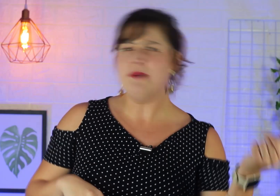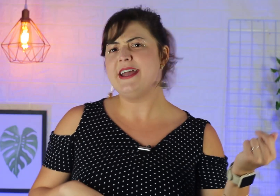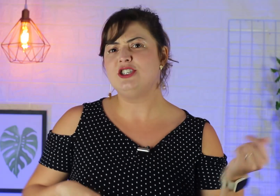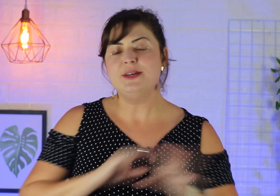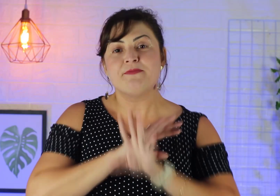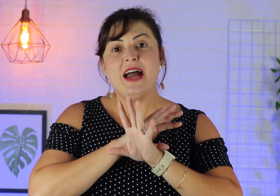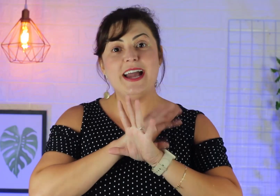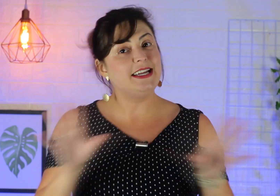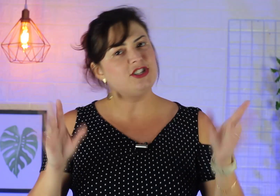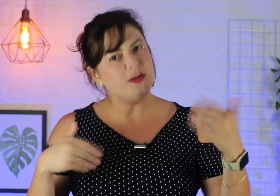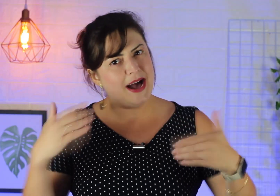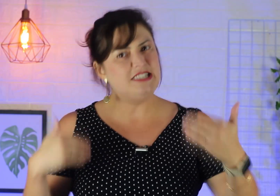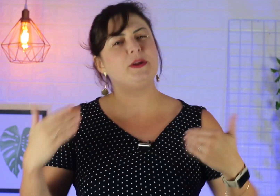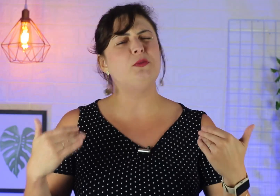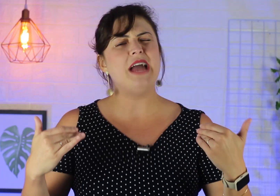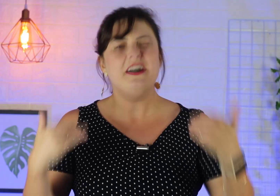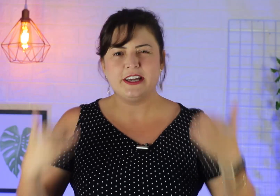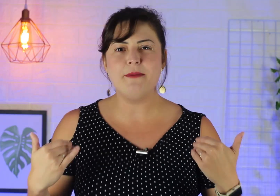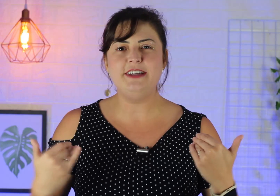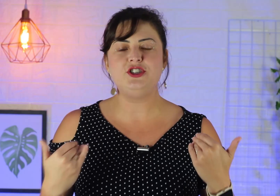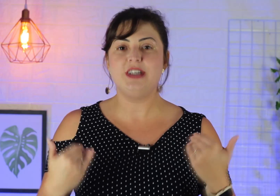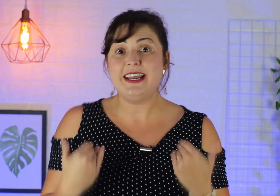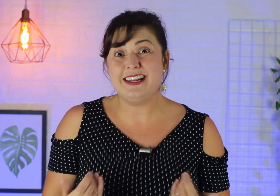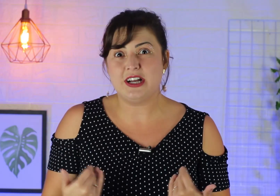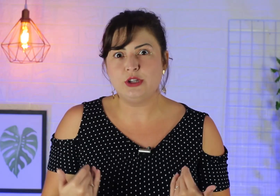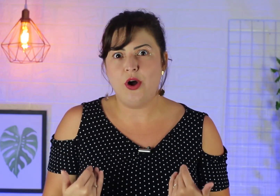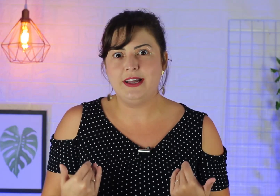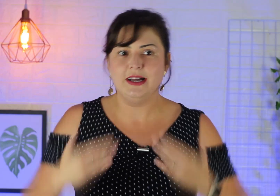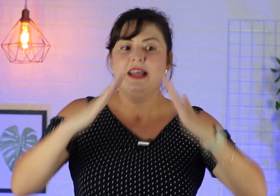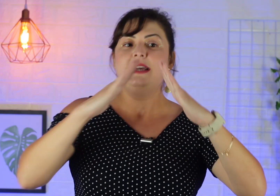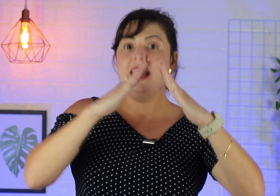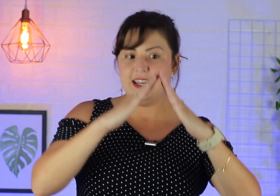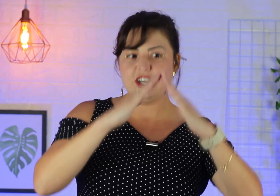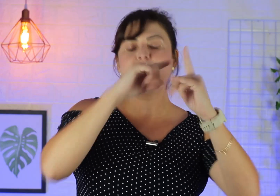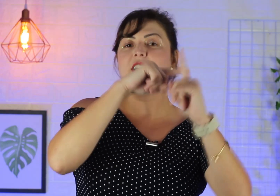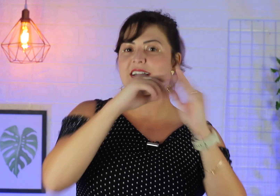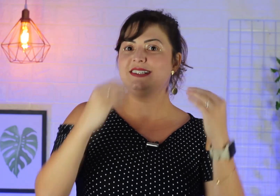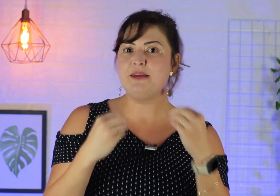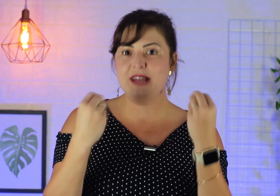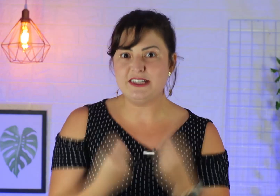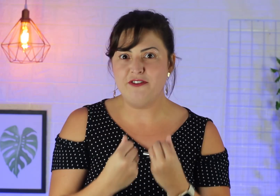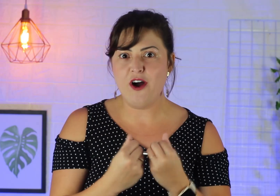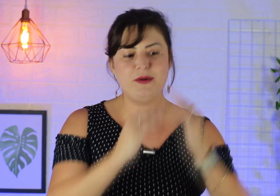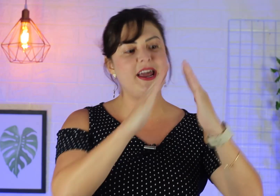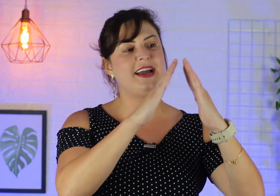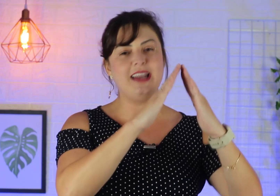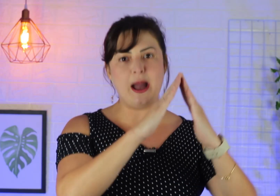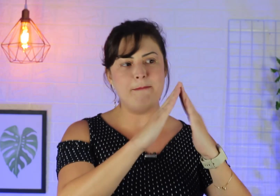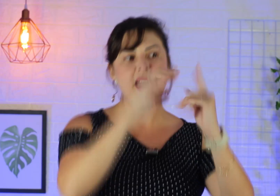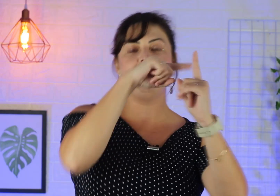Antigamente, a igreja que mais predominava, que mais tinha, era a igreja católica. E a igreja católica era sempre dessa forma, né? Aquela capela